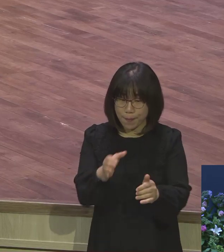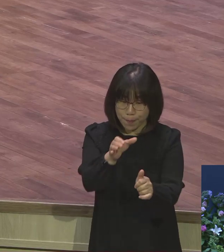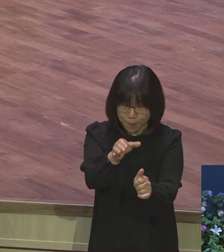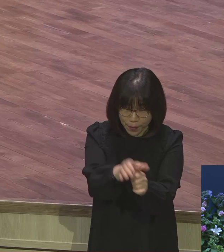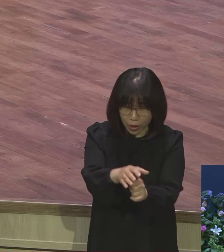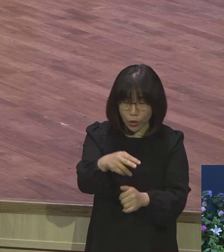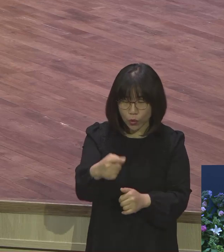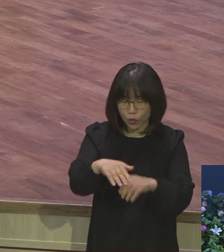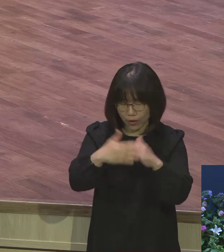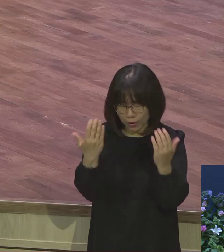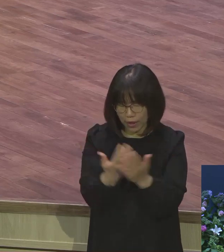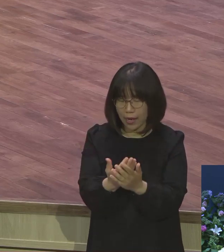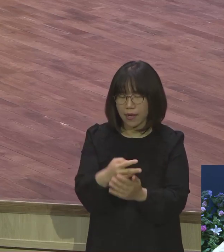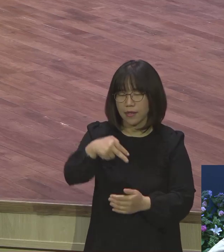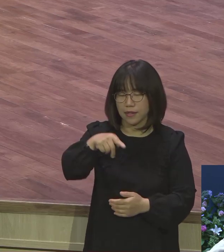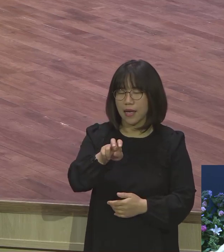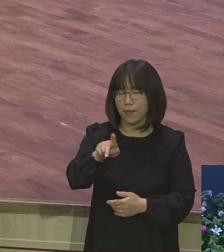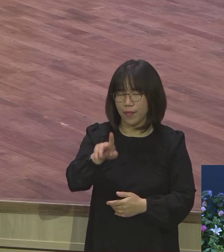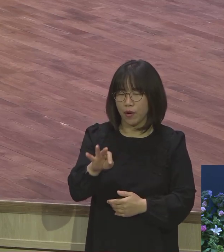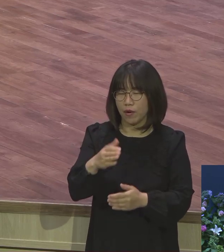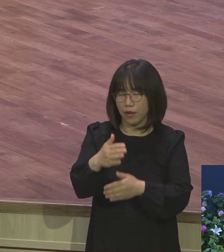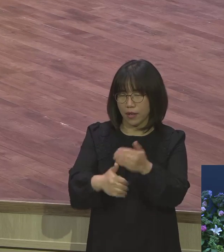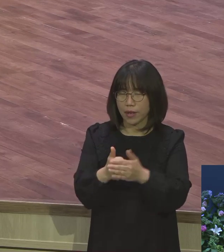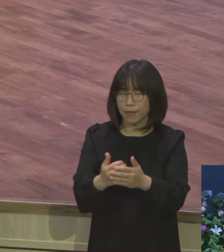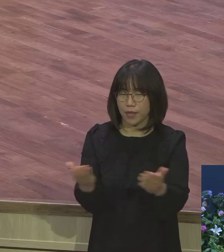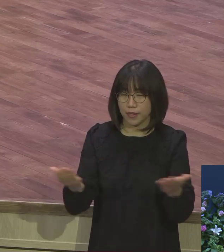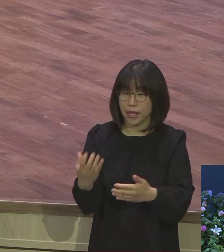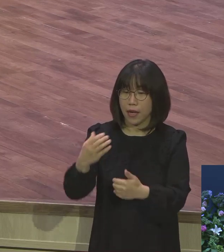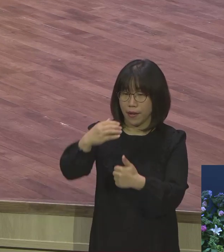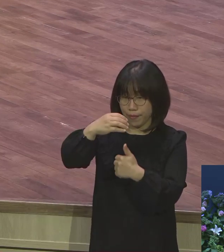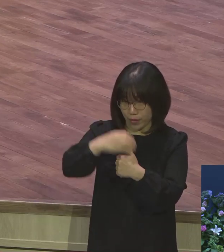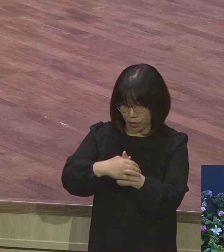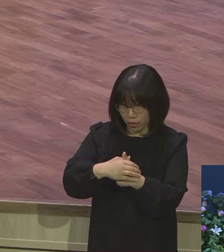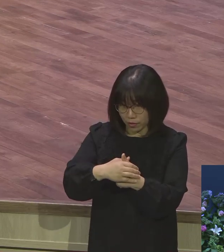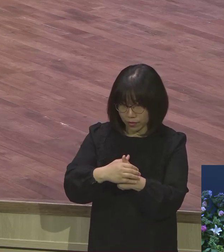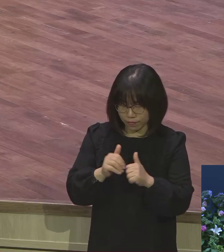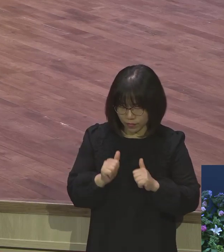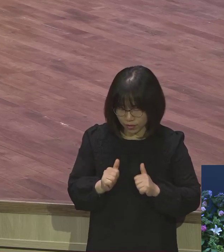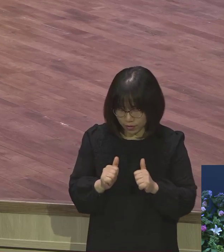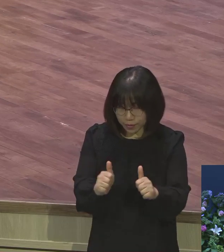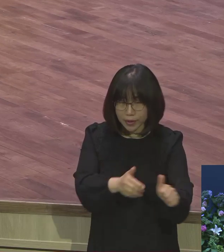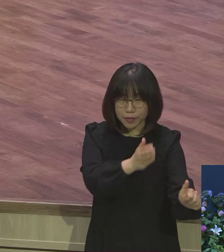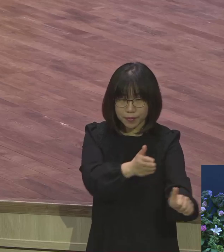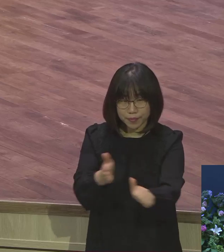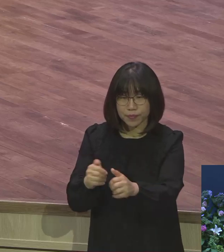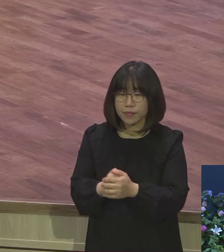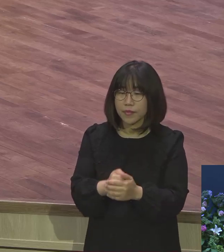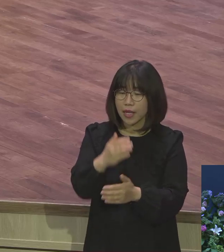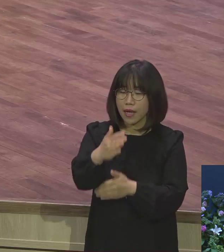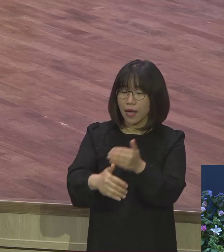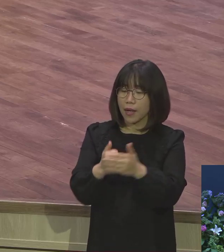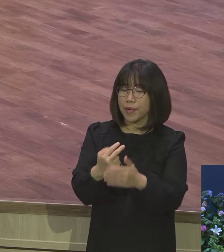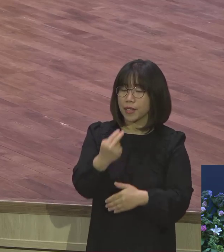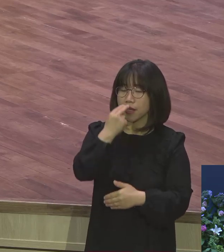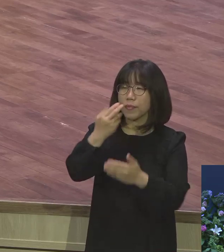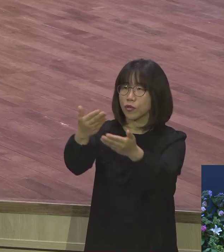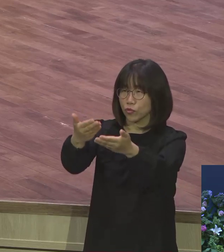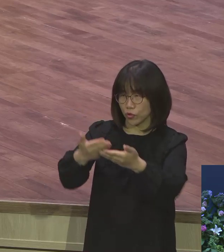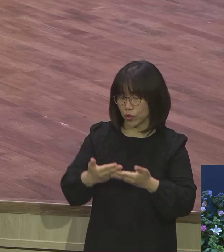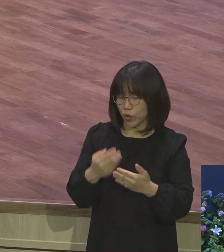발견해서 사명에 최선을 다하시기 바랍니다. 하나님이 살려주시고 매일매일 이렇게 보호하시는 거에요. 하나님